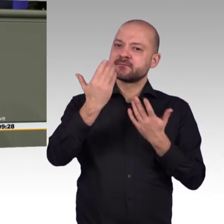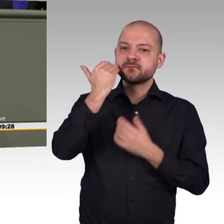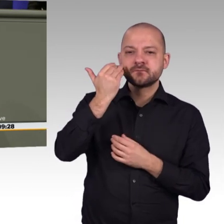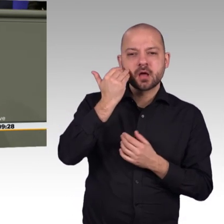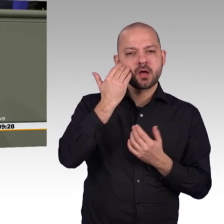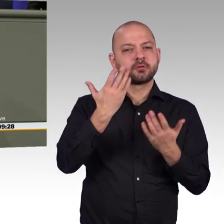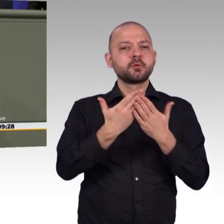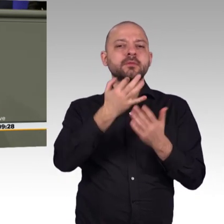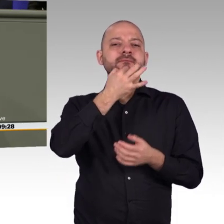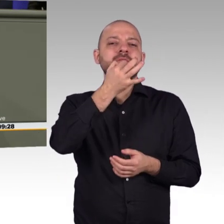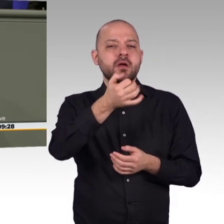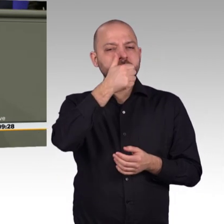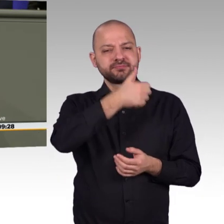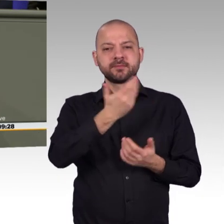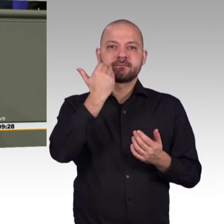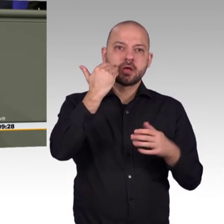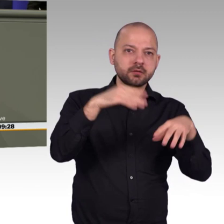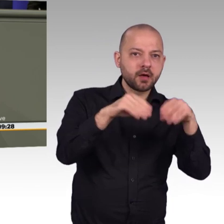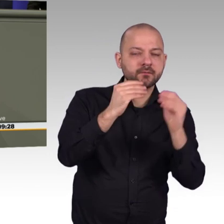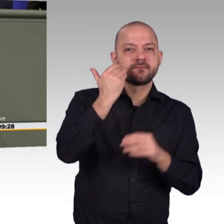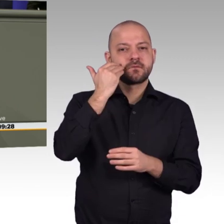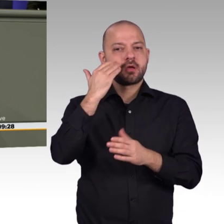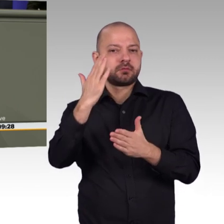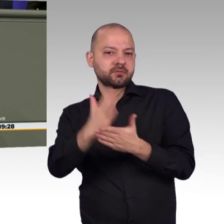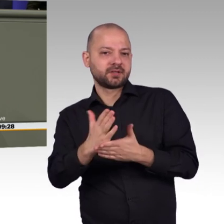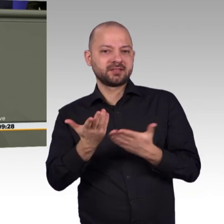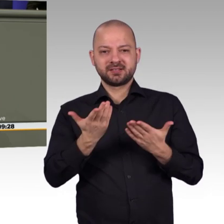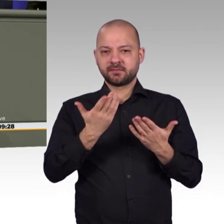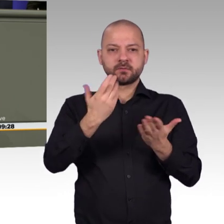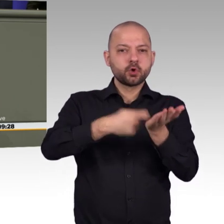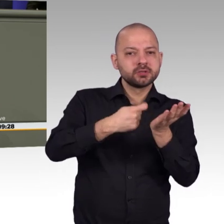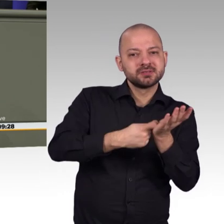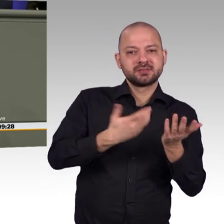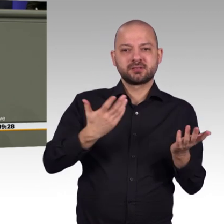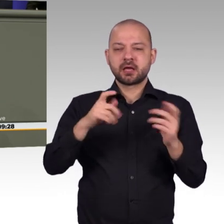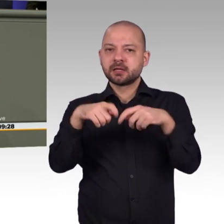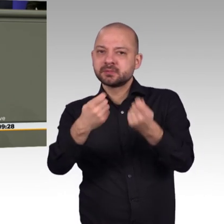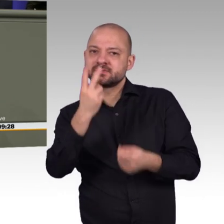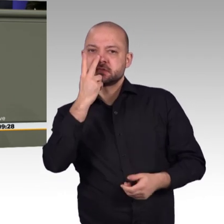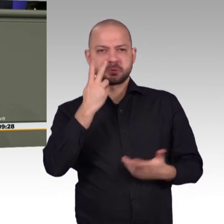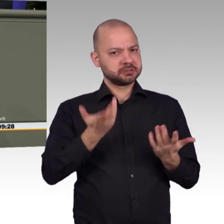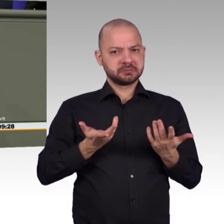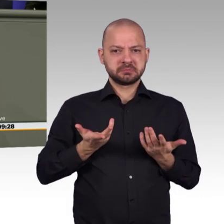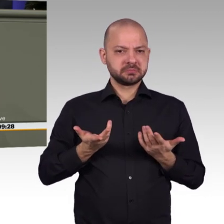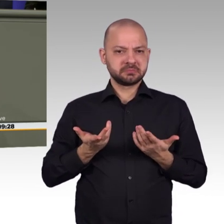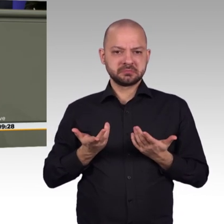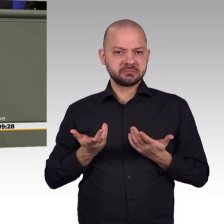Spahn für die Maßnahme Digitale Kompetenz in Heilberufen zwei praktisch inhaltfreie Umsetzungsschritte,